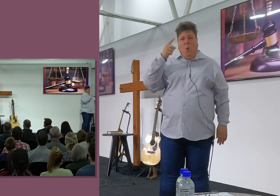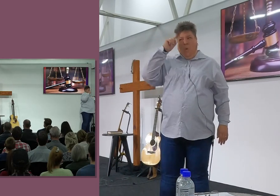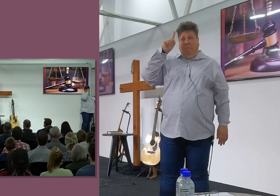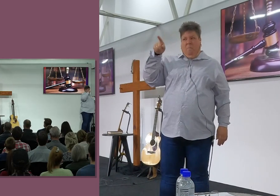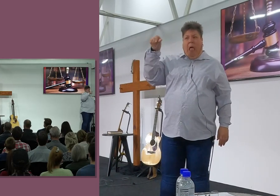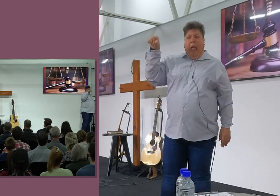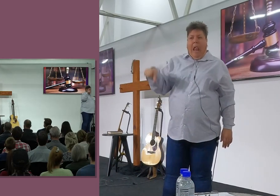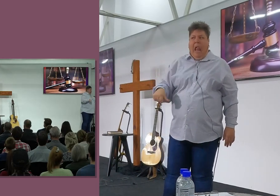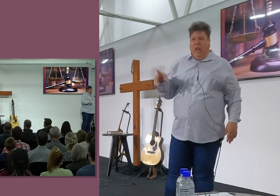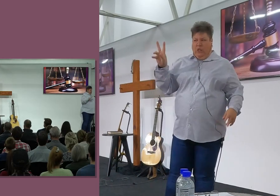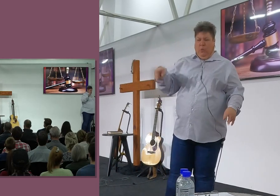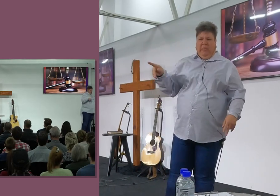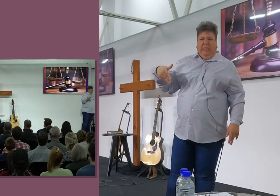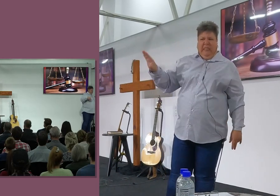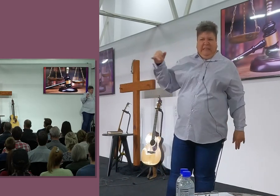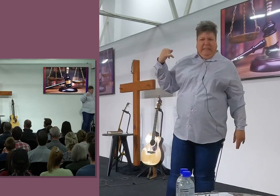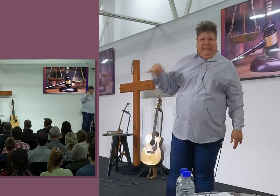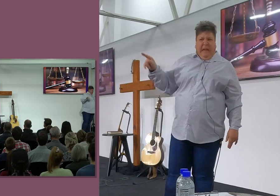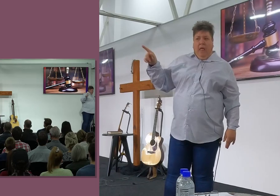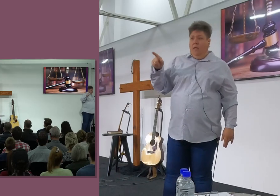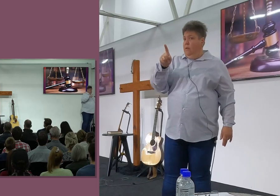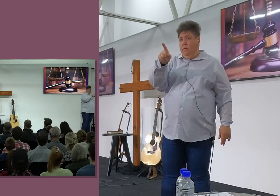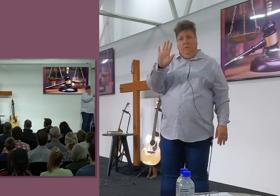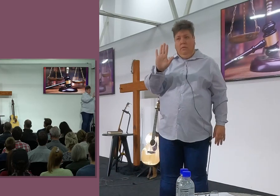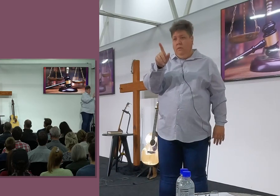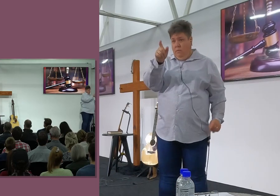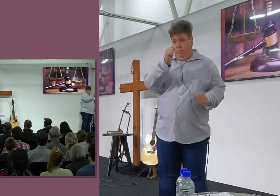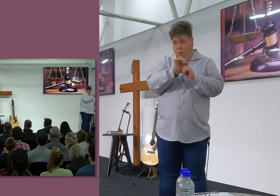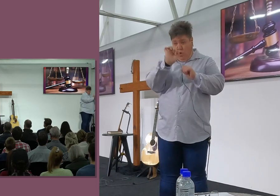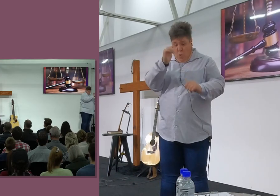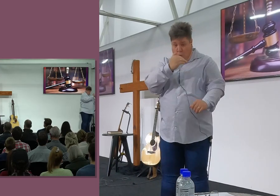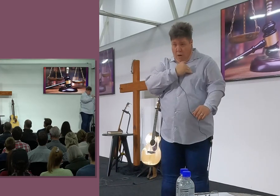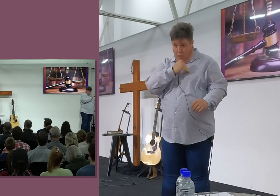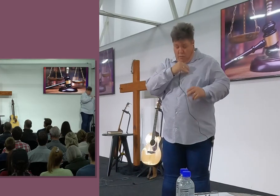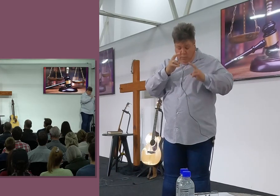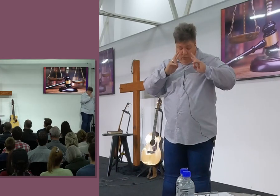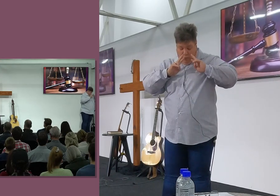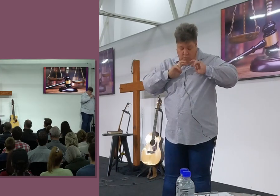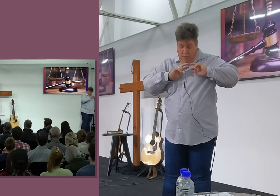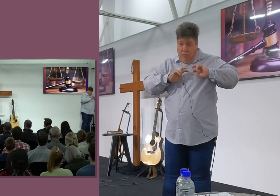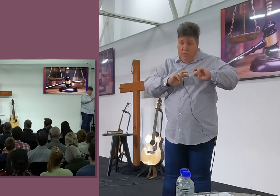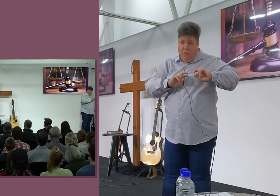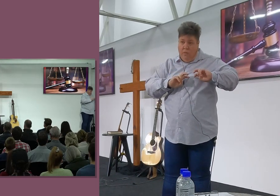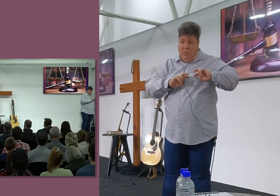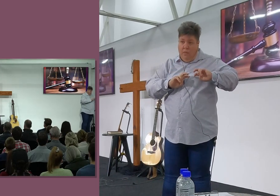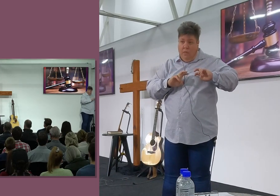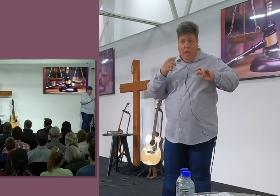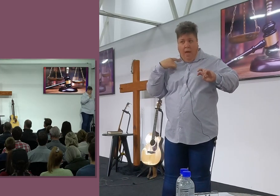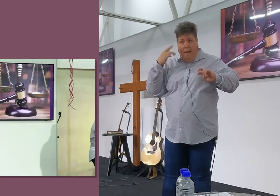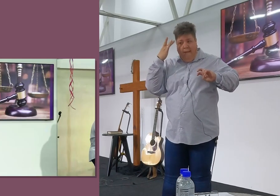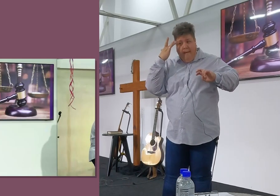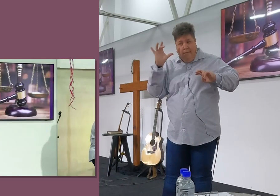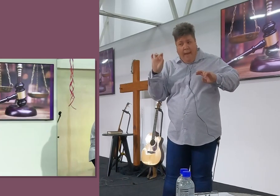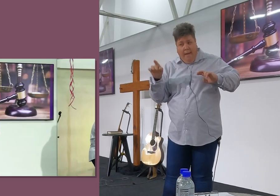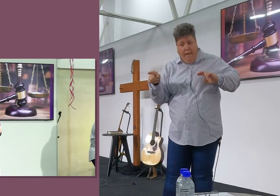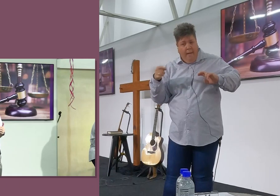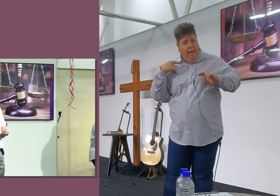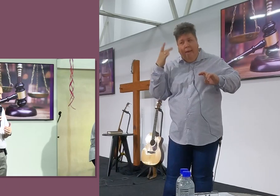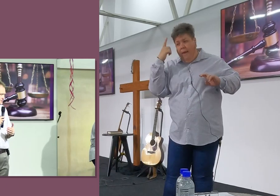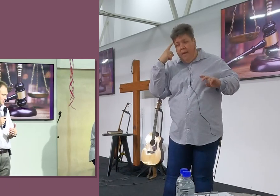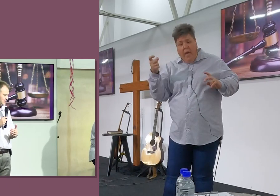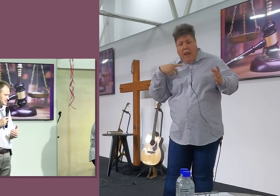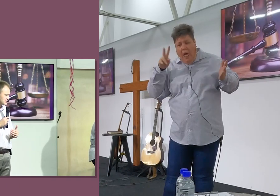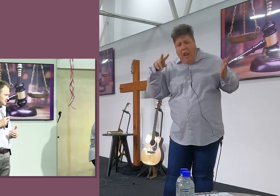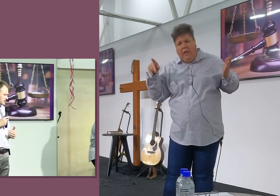nie, En ek en jy moet ons harte onderzoek, Om te dink, Wie is die mense wat ek en jy ken, Nie ken nie in die